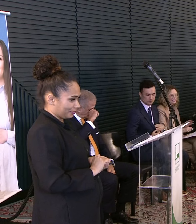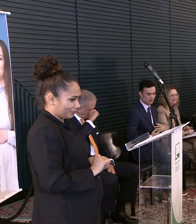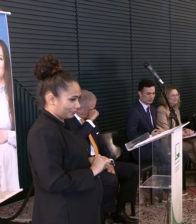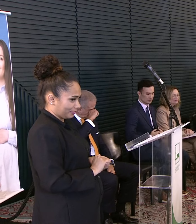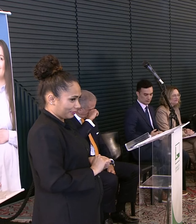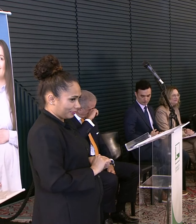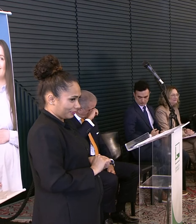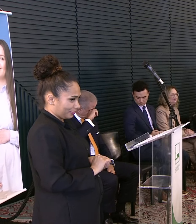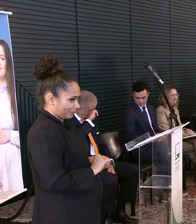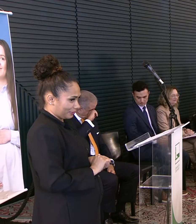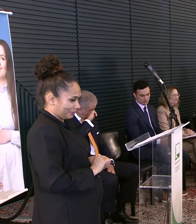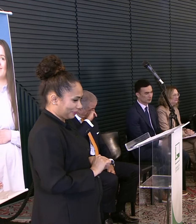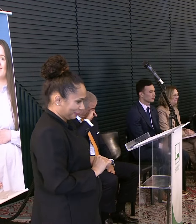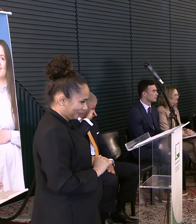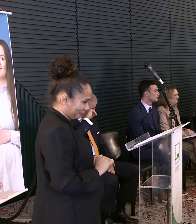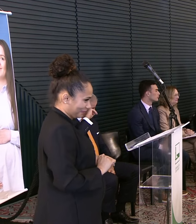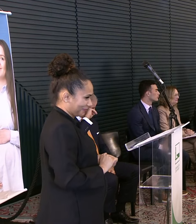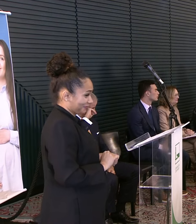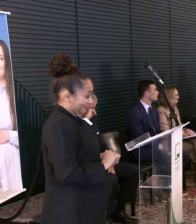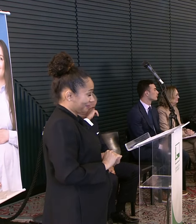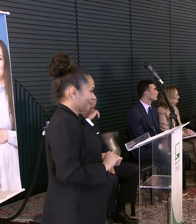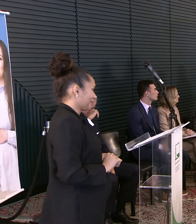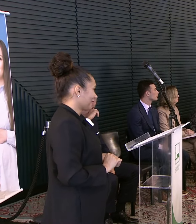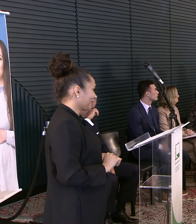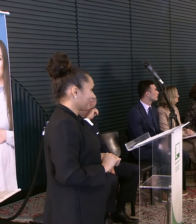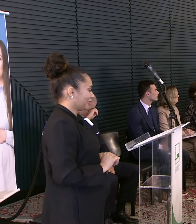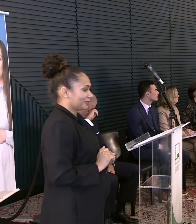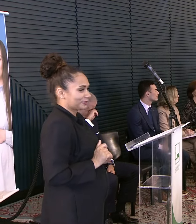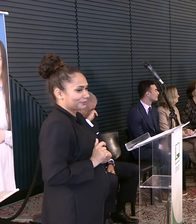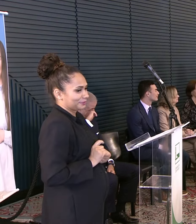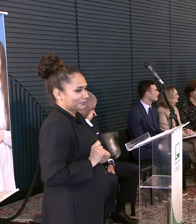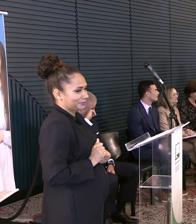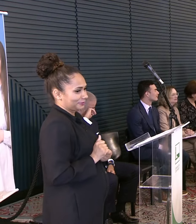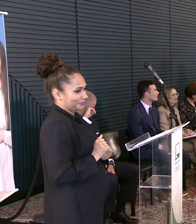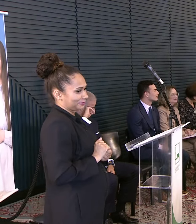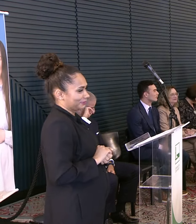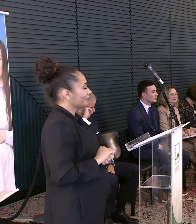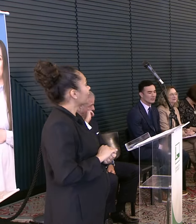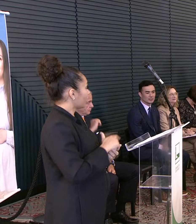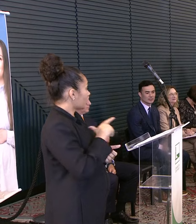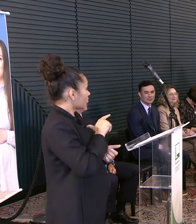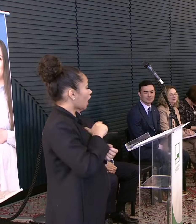Tem a palavra Por dois minutos Do deputado Geraldo Rezende